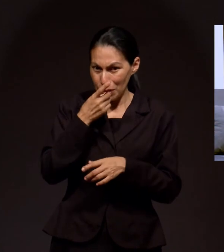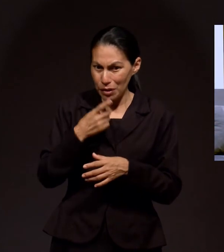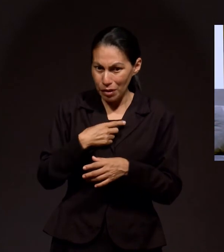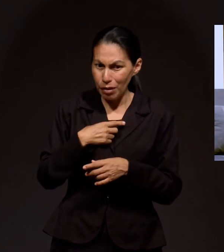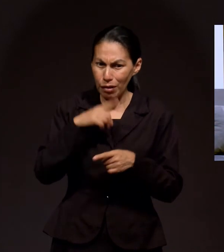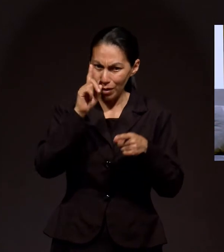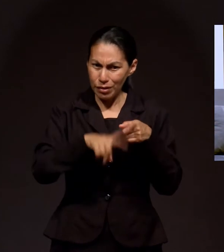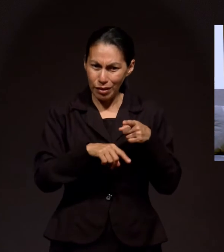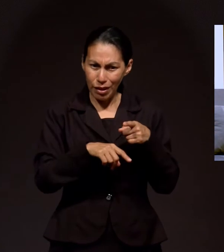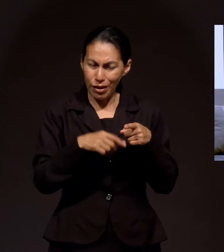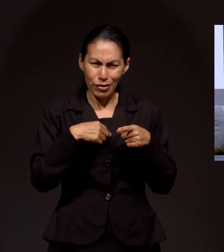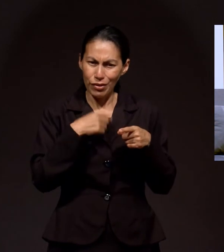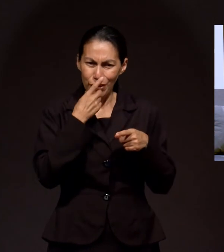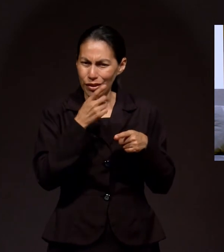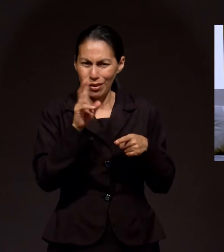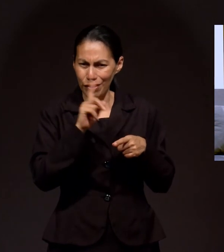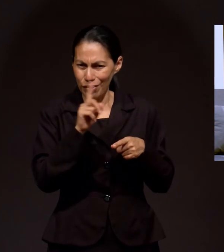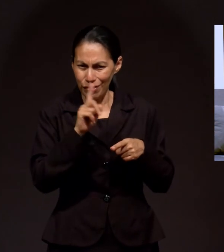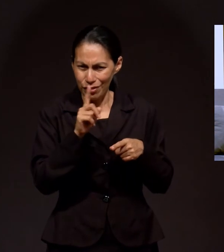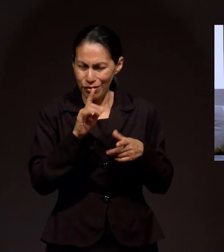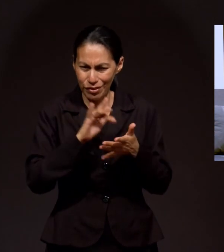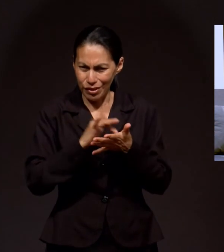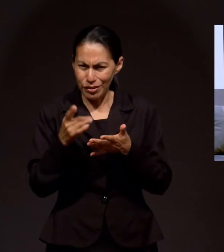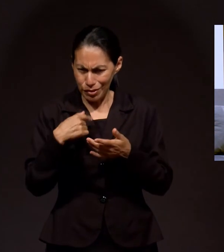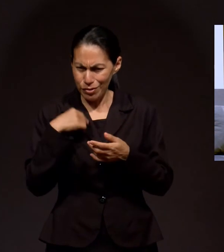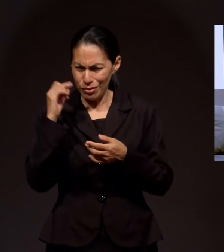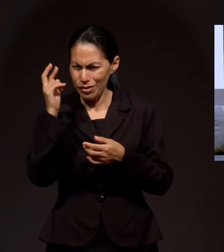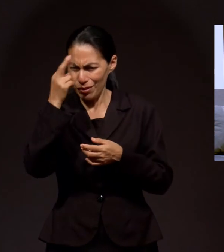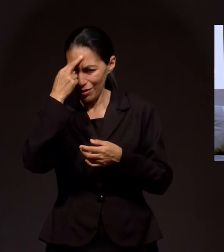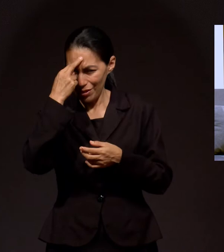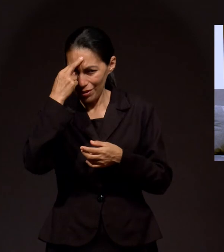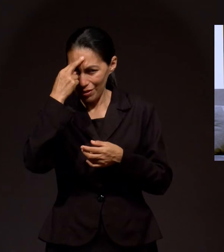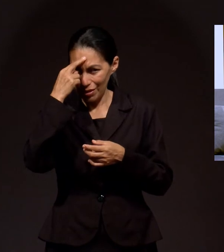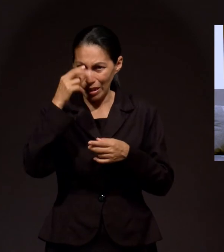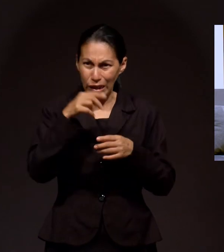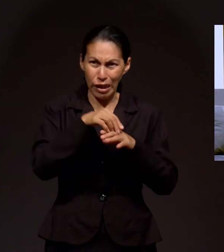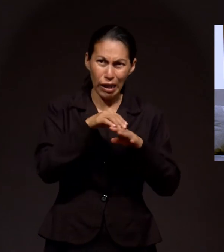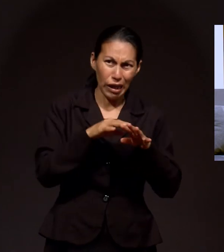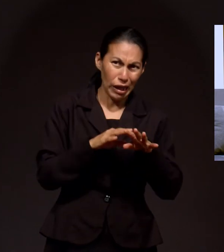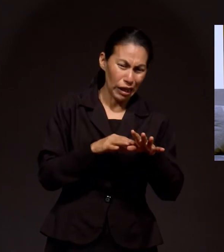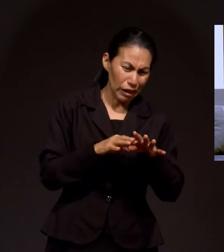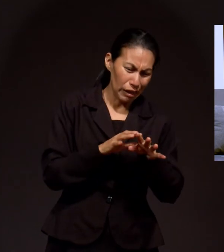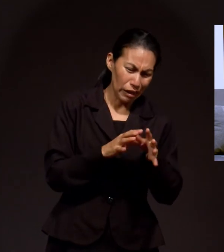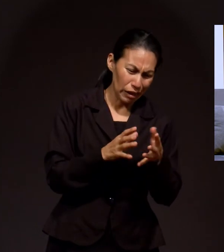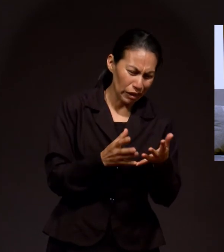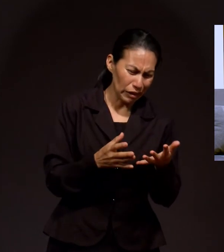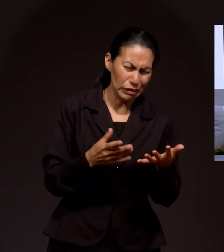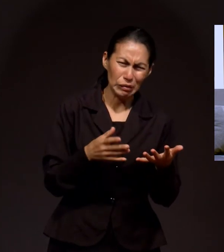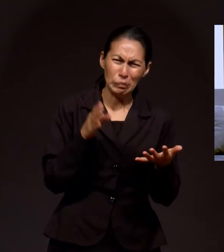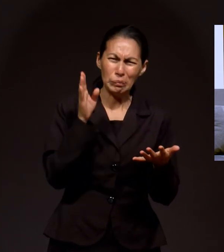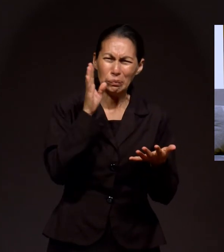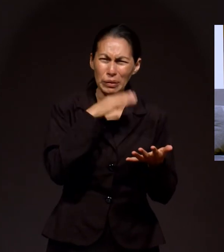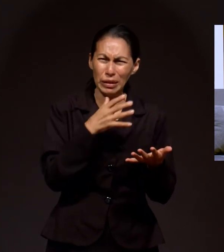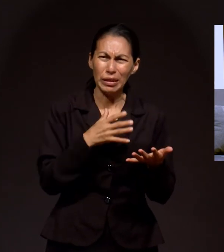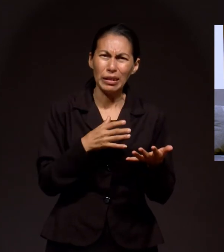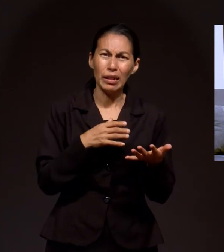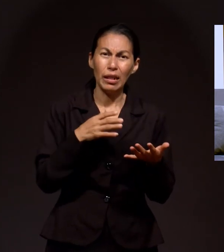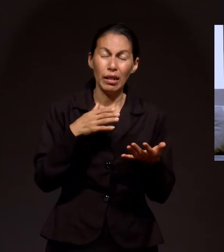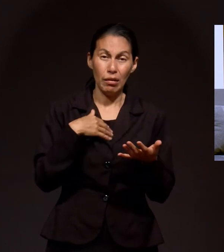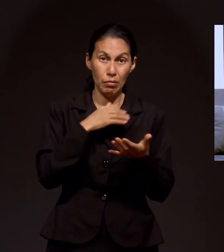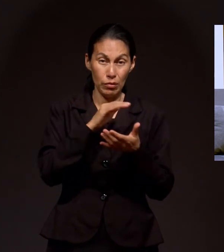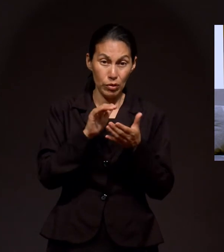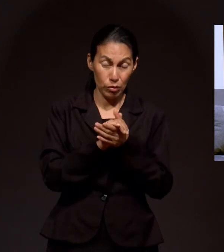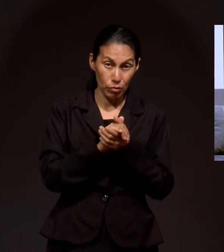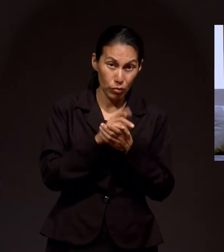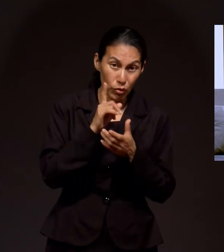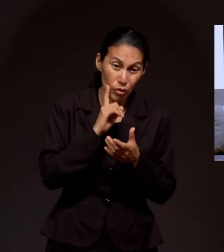y yo dije que no, que yo la quería de recuerdo. Mis manos, yo vi mis dedos se cayeron, los tendones se cortaron, esta mano se abrió totalmente y